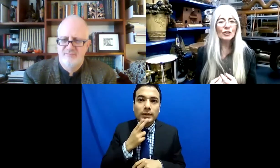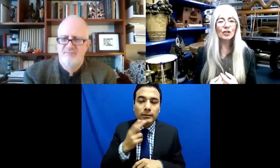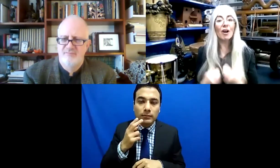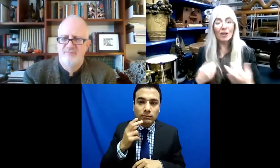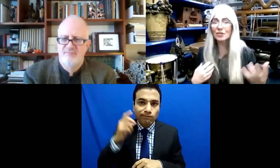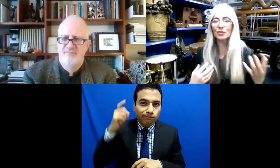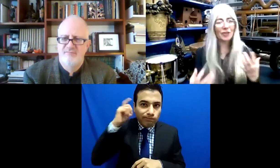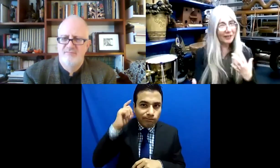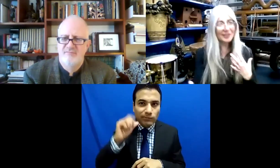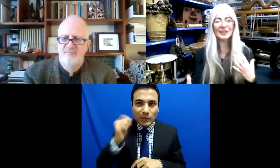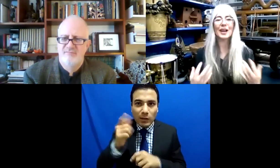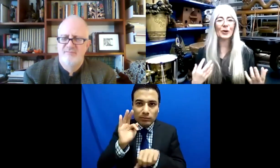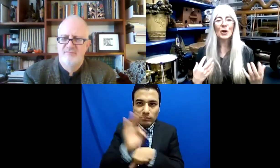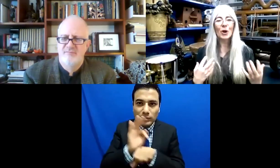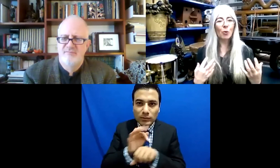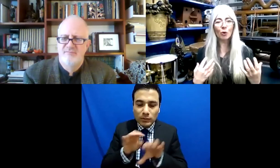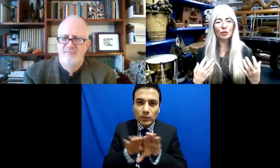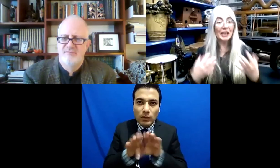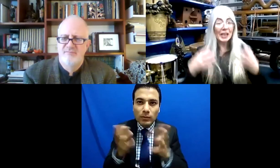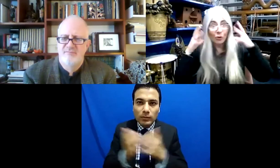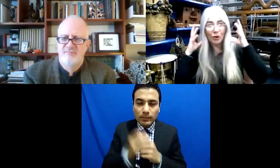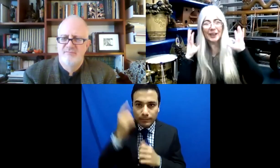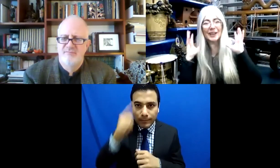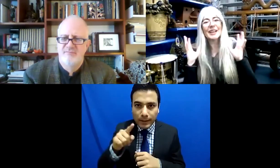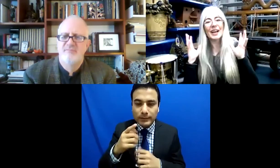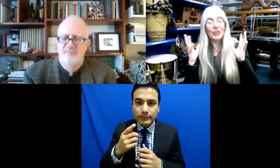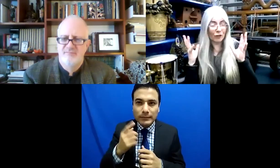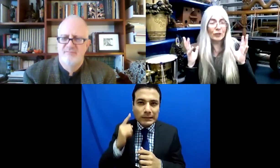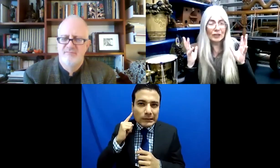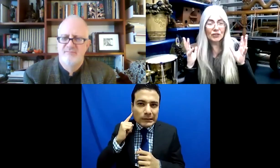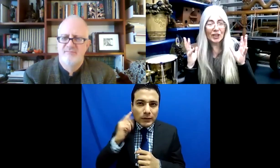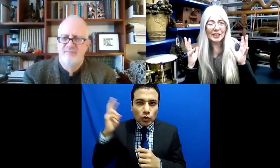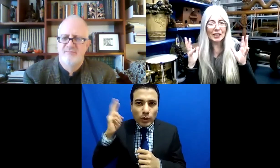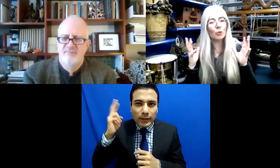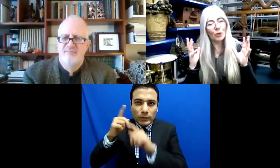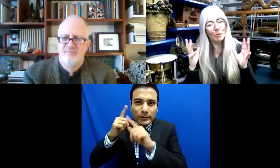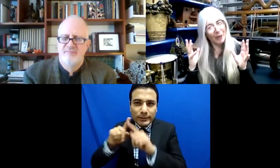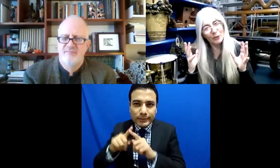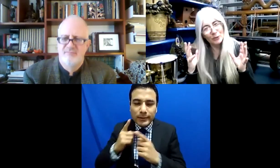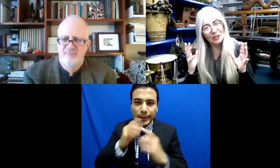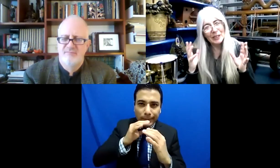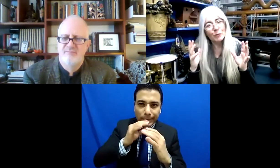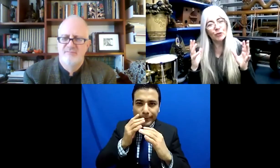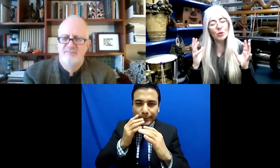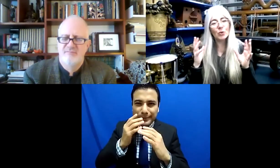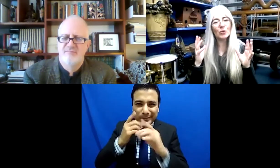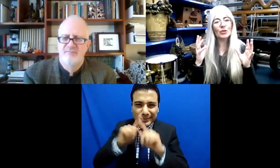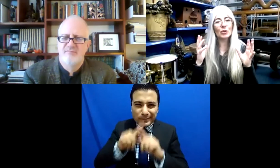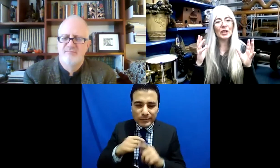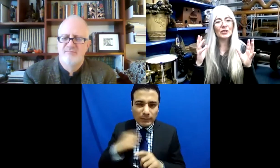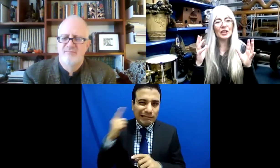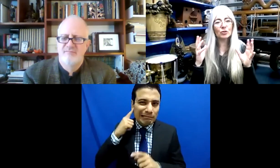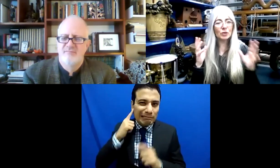los sonidos de los vientos o los metales. Y eso nos ha permitido llegar a un